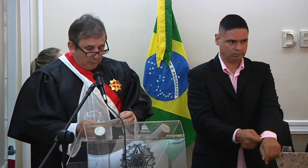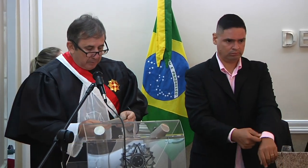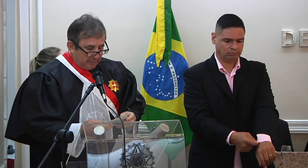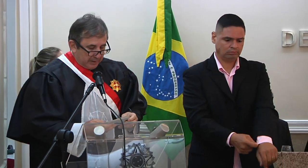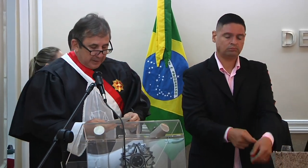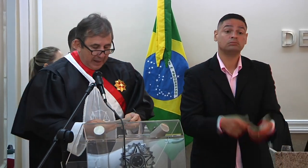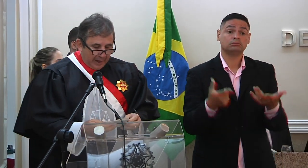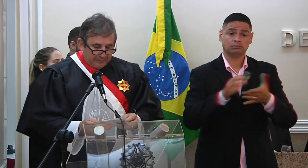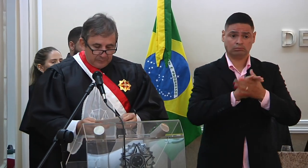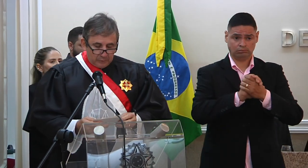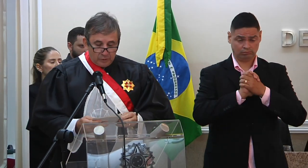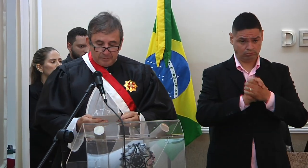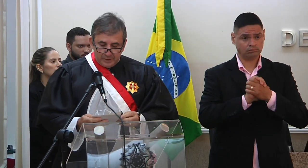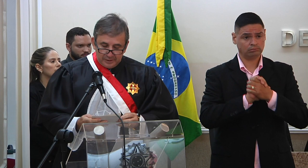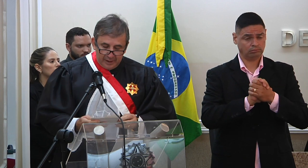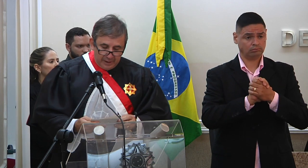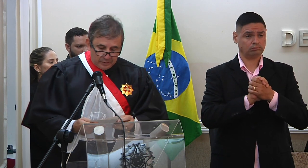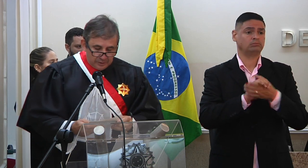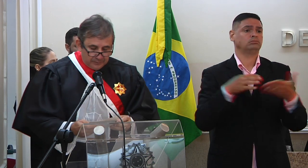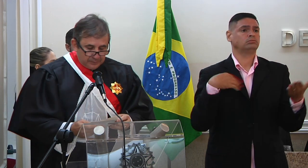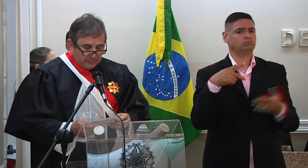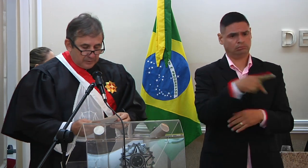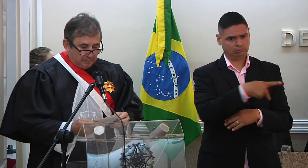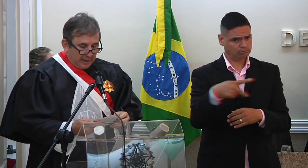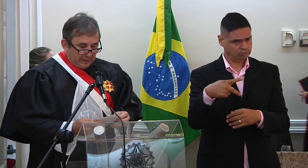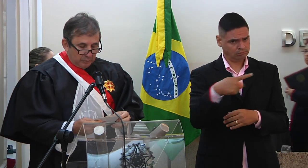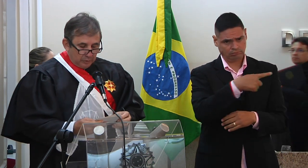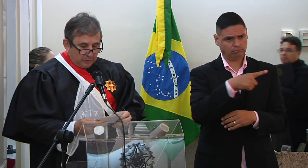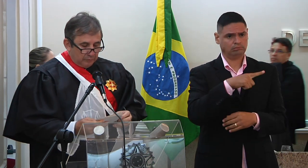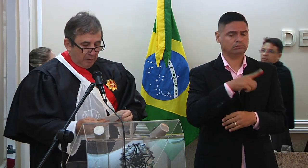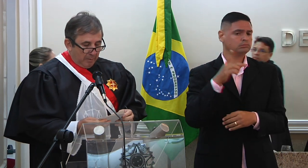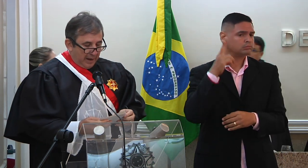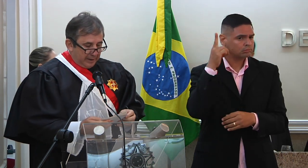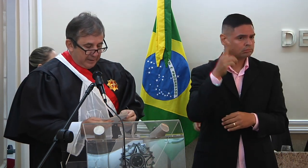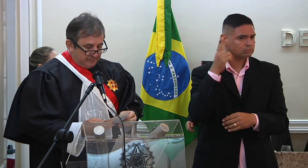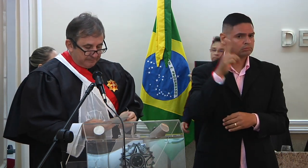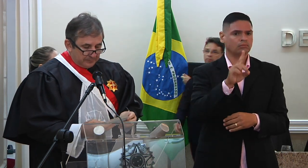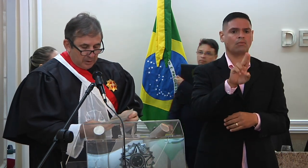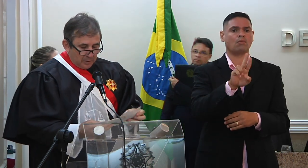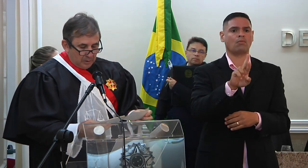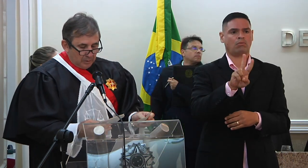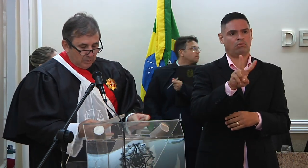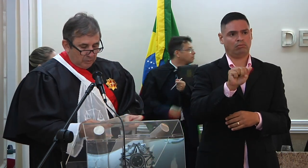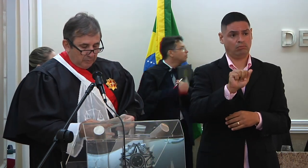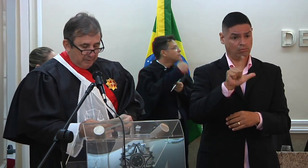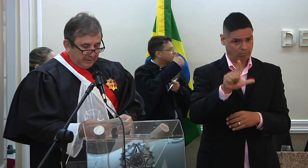Quero cumprimentar o nosso presidente, o desembargador Duval Maia,